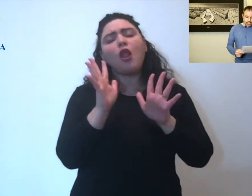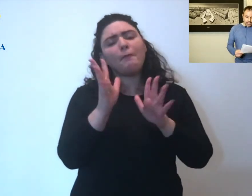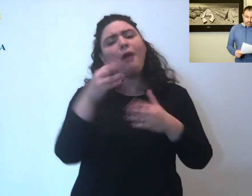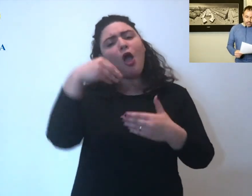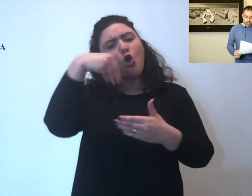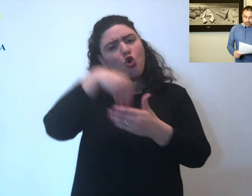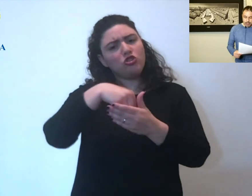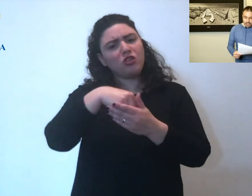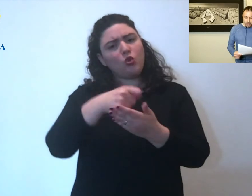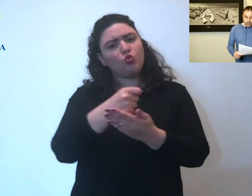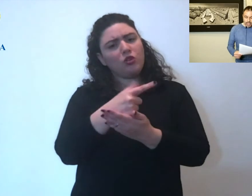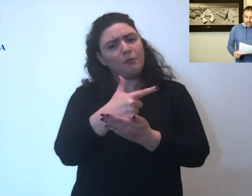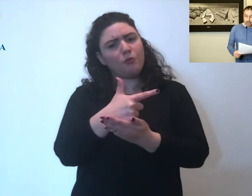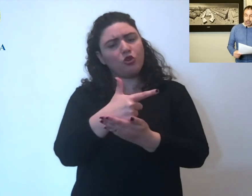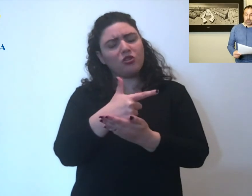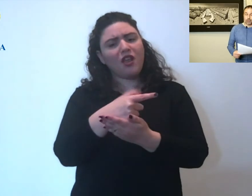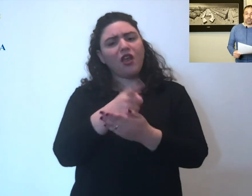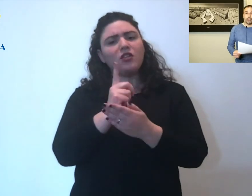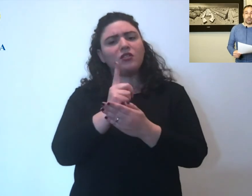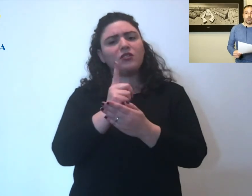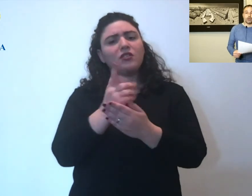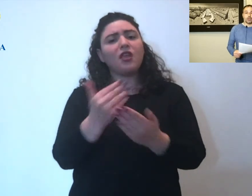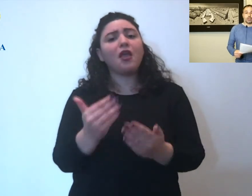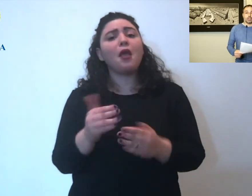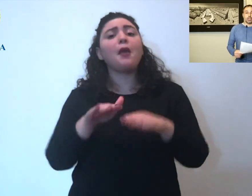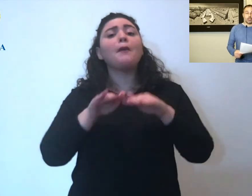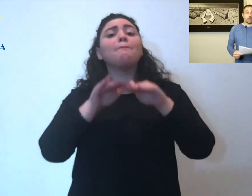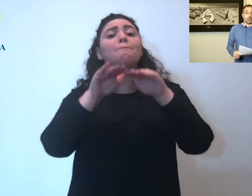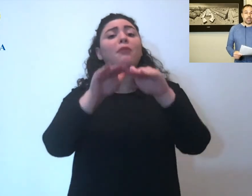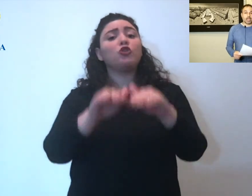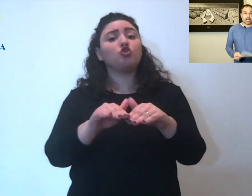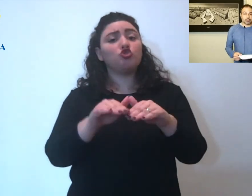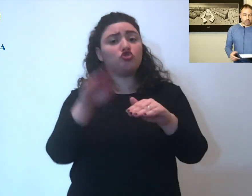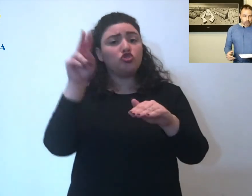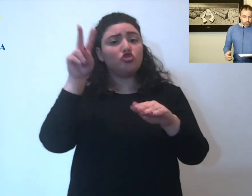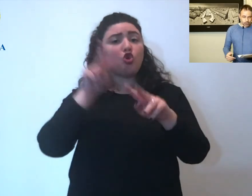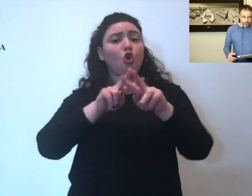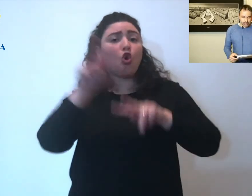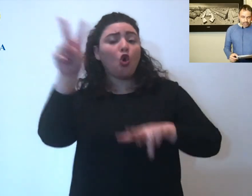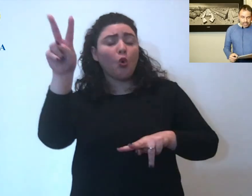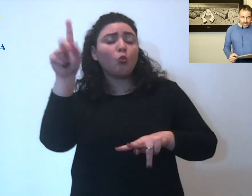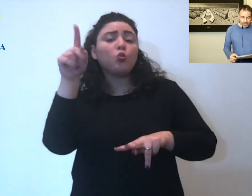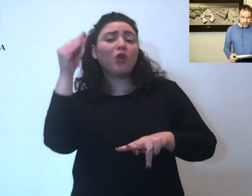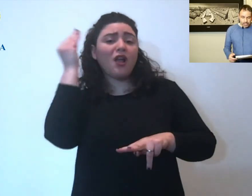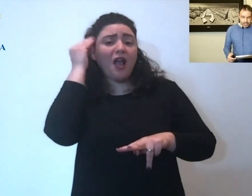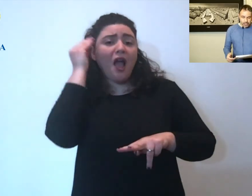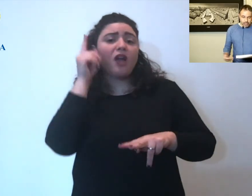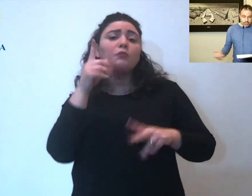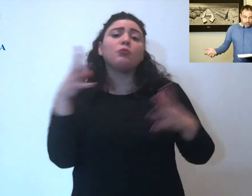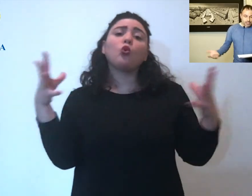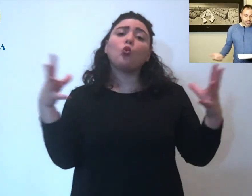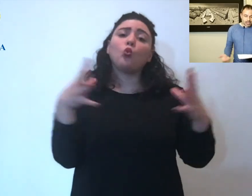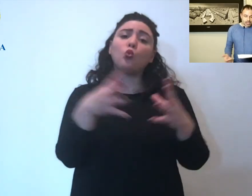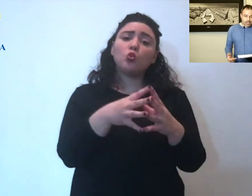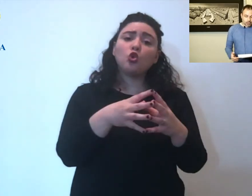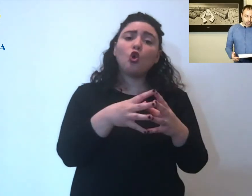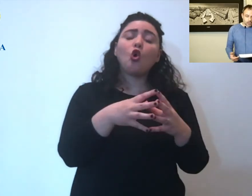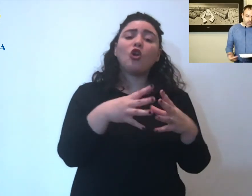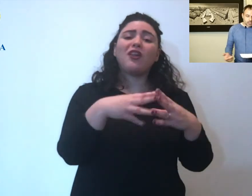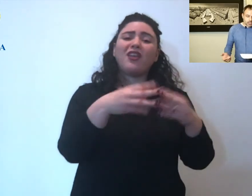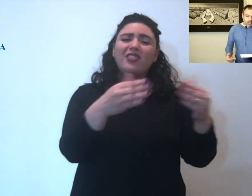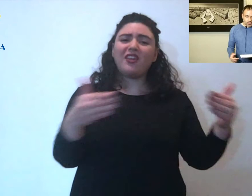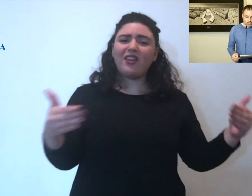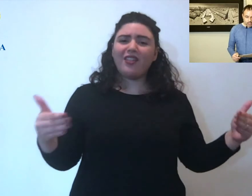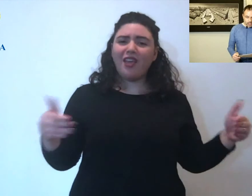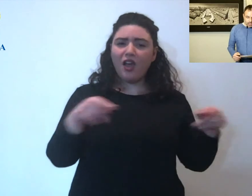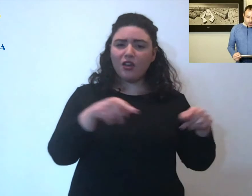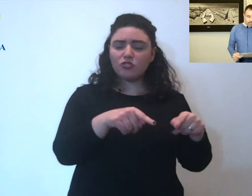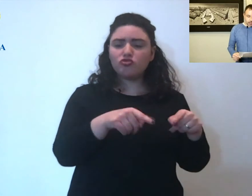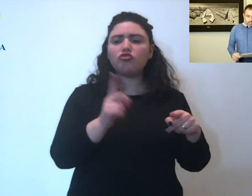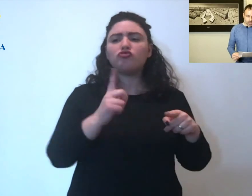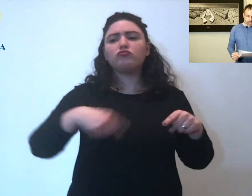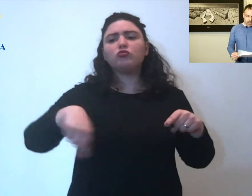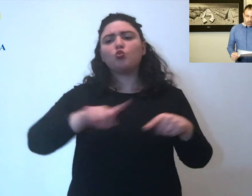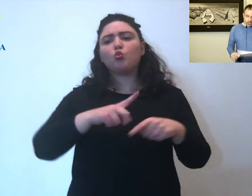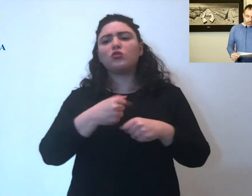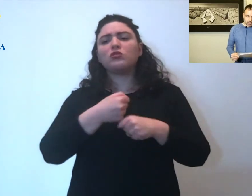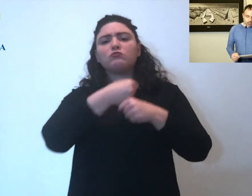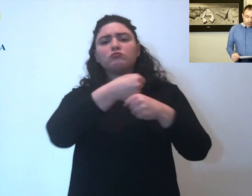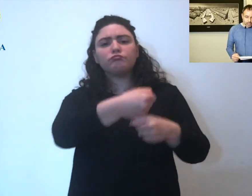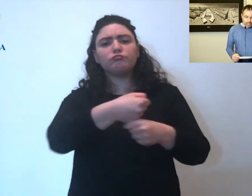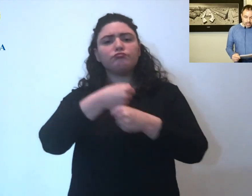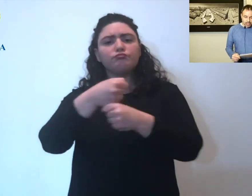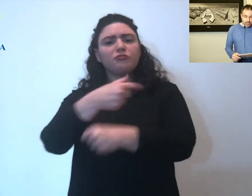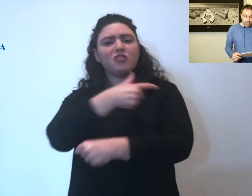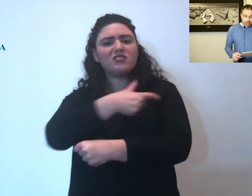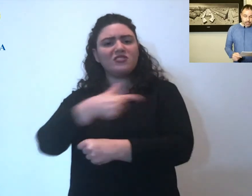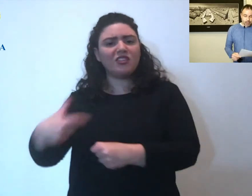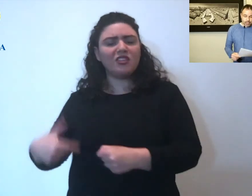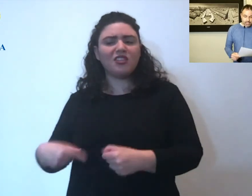celebrazione che ha il patrocinio del Comune di Carpi dell'Unione Terre d'Argine saremo noi sindaci a rappresentare le